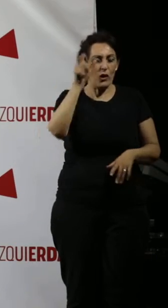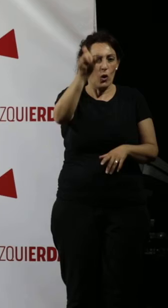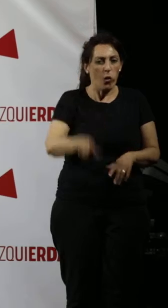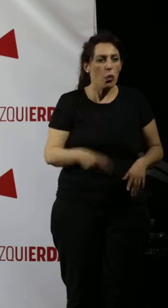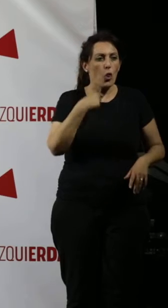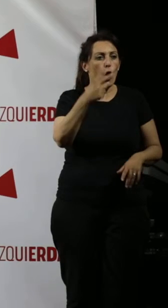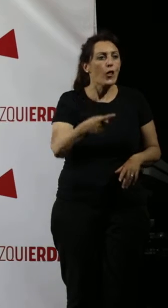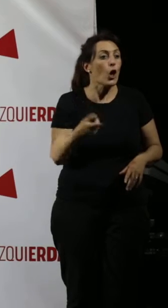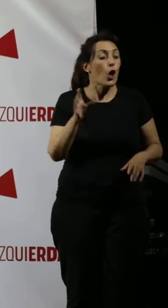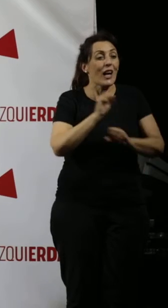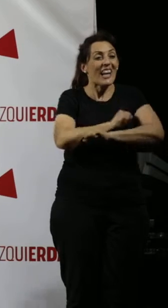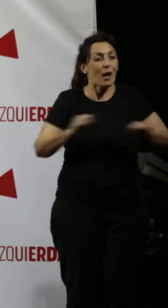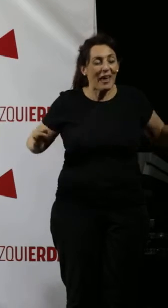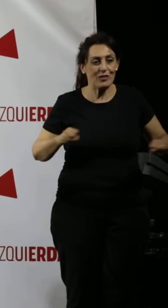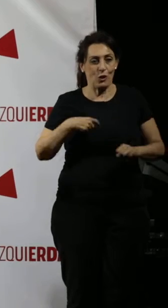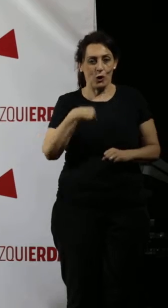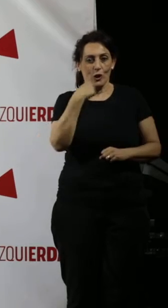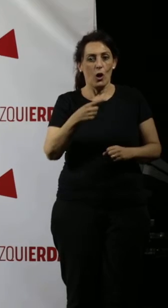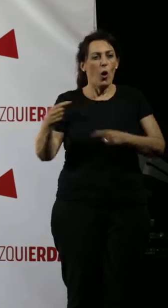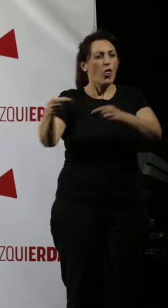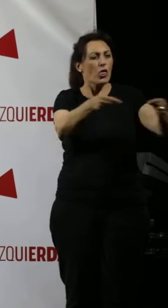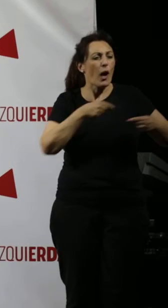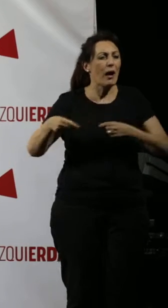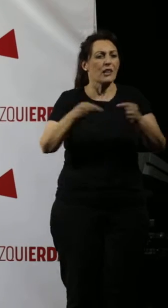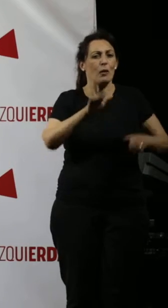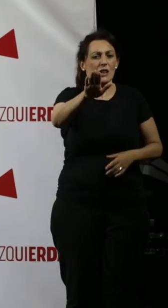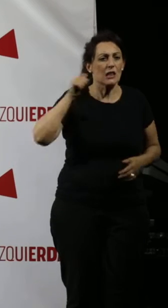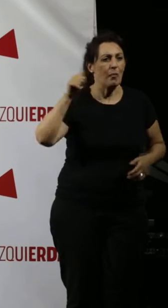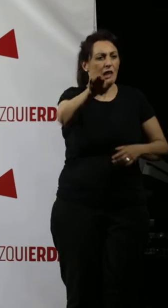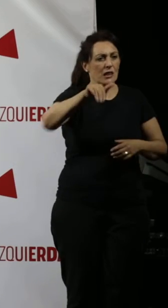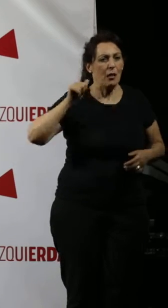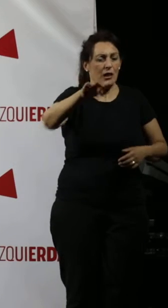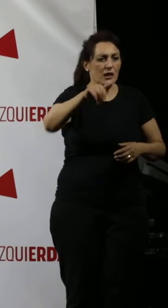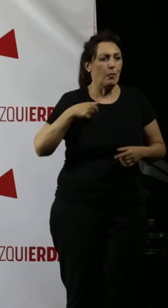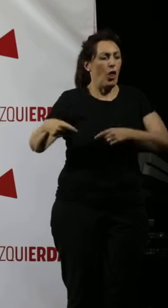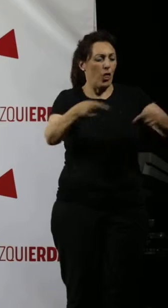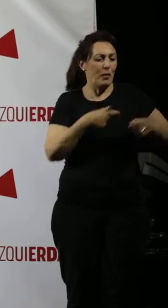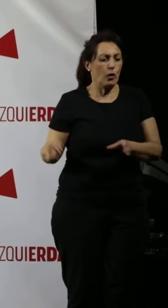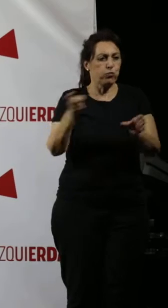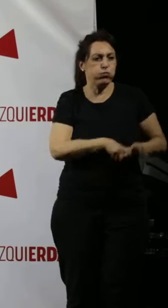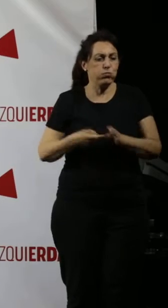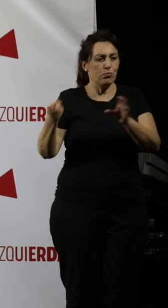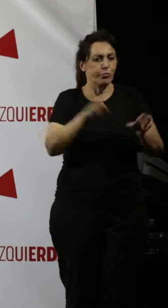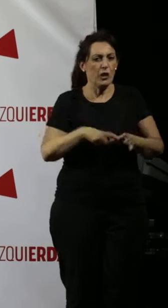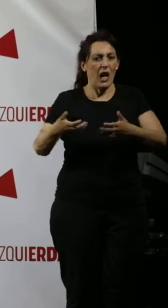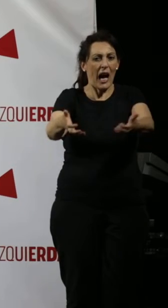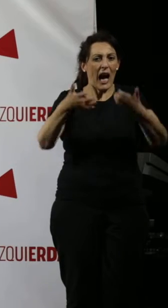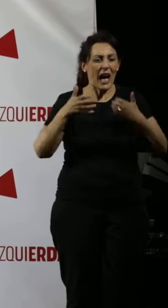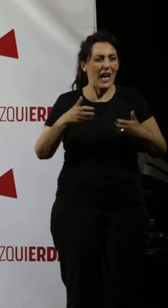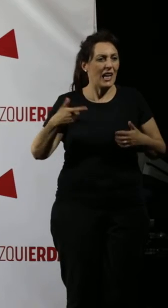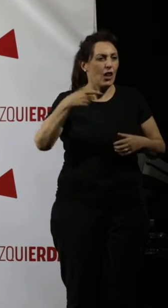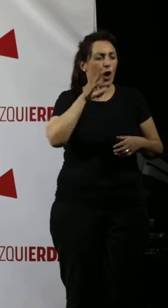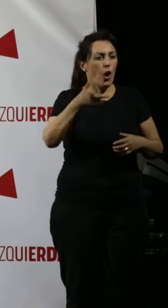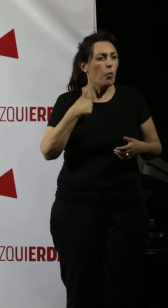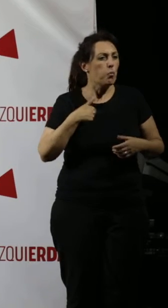reviento. Ha ido a todos los debates que se le han presentado. Ha ganado desde nuestro punto de vista